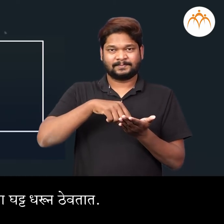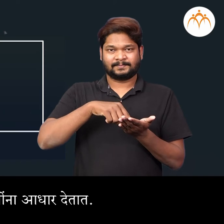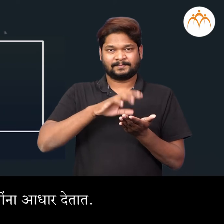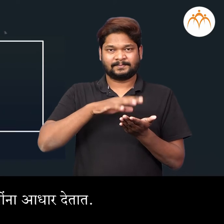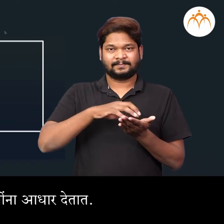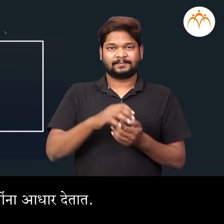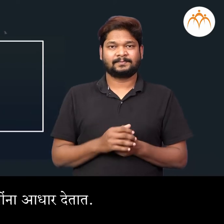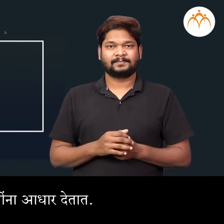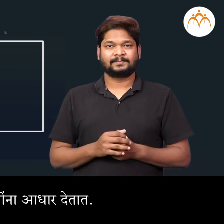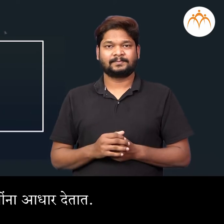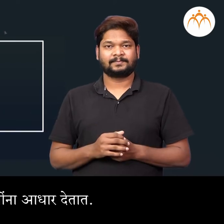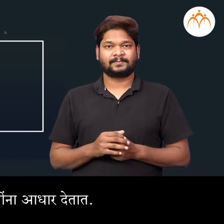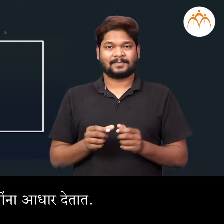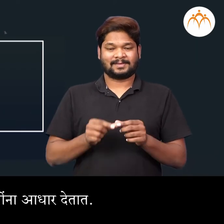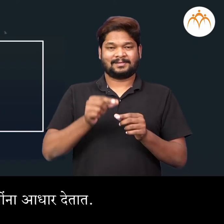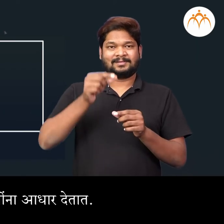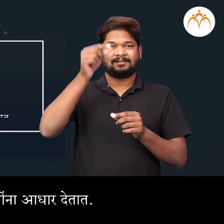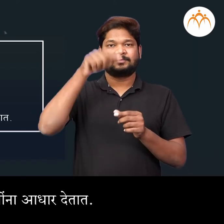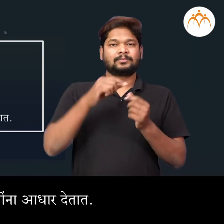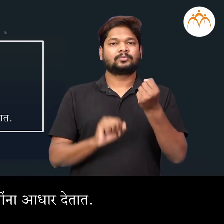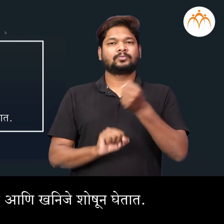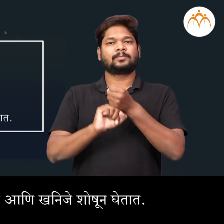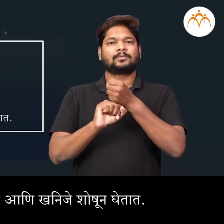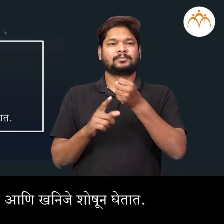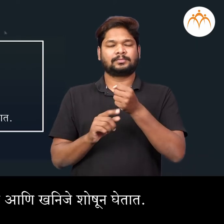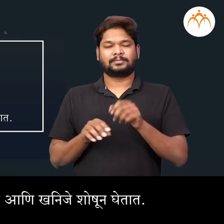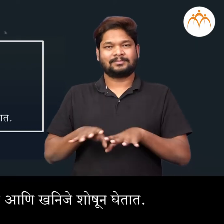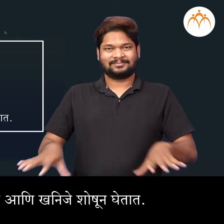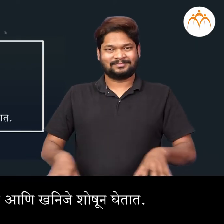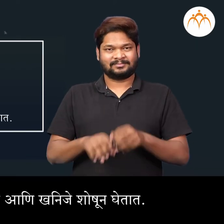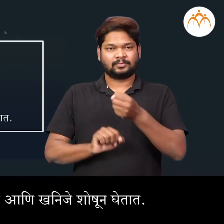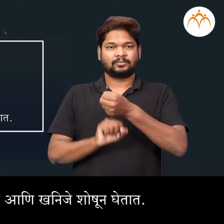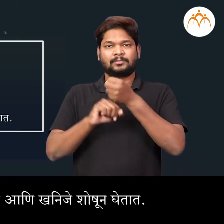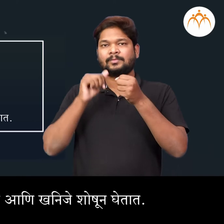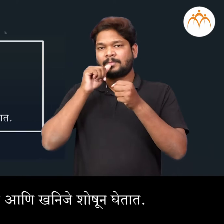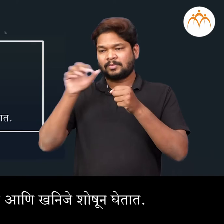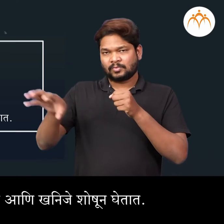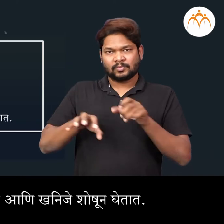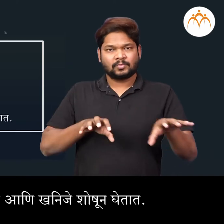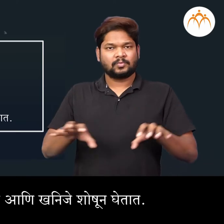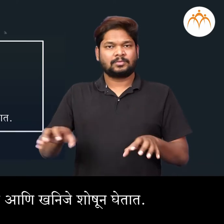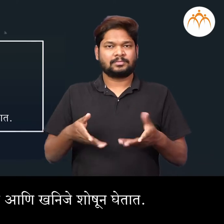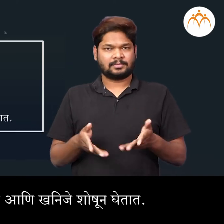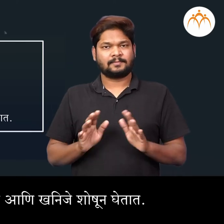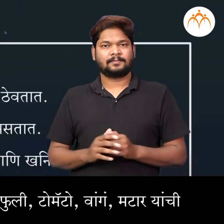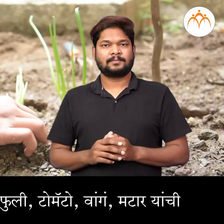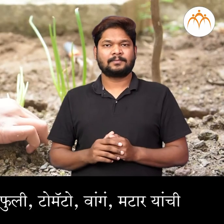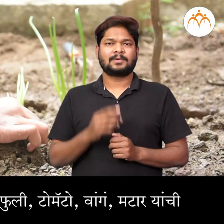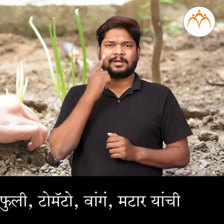मुले वनस्पतिनना आधार देतात। मुले जमीनी मदून पानी आणी खनी जे शोशून घेतात। हिरुद्ध,